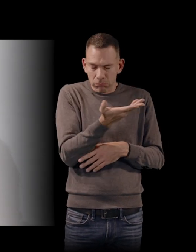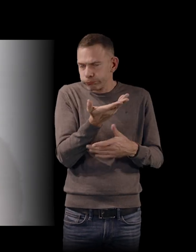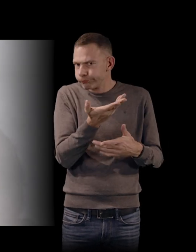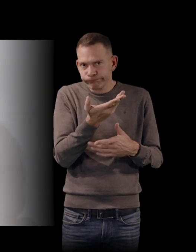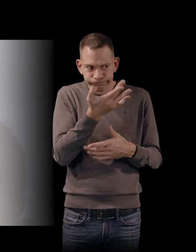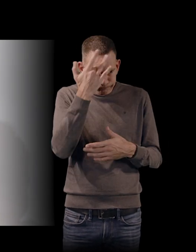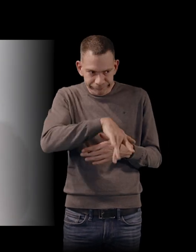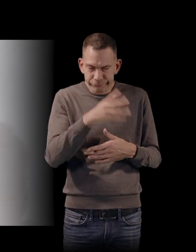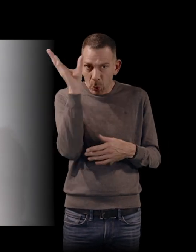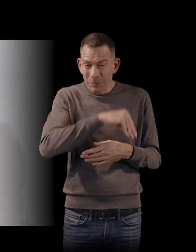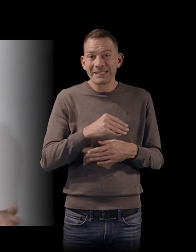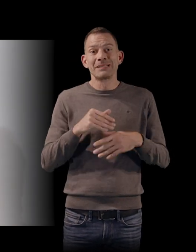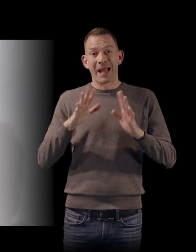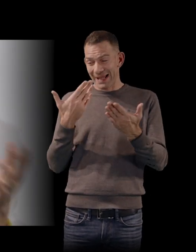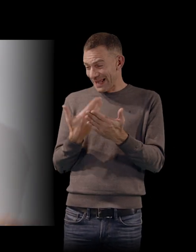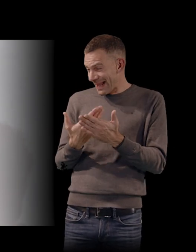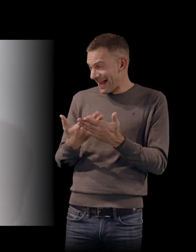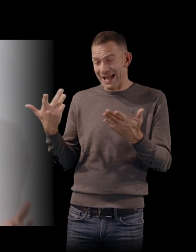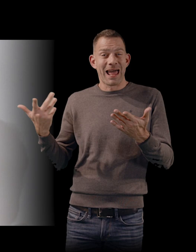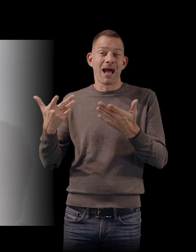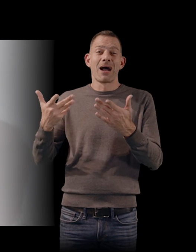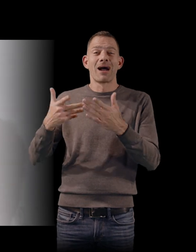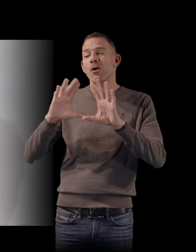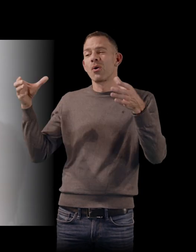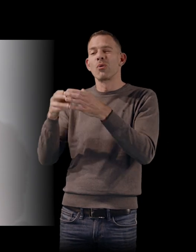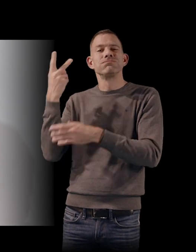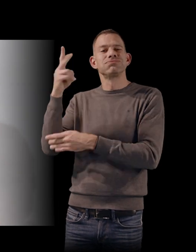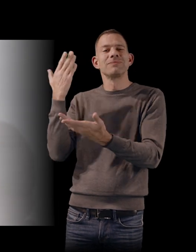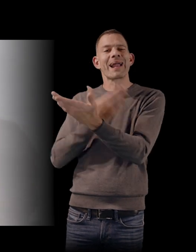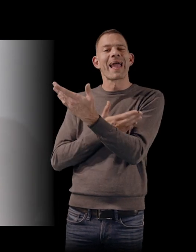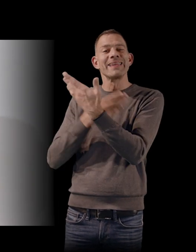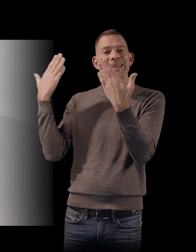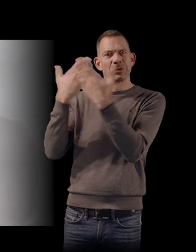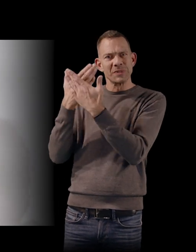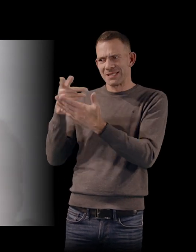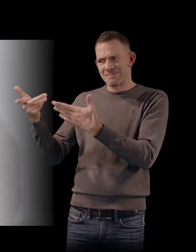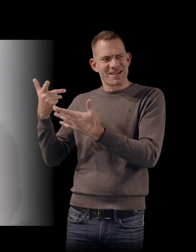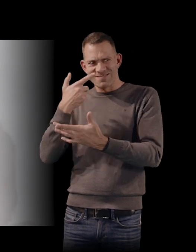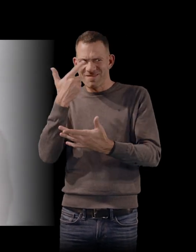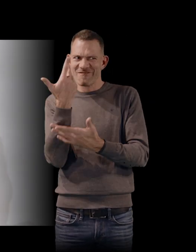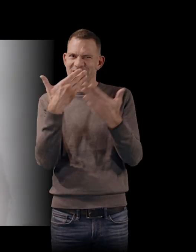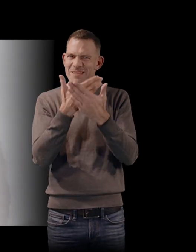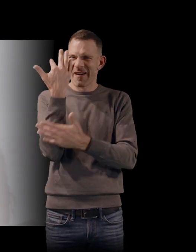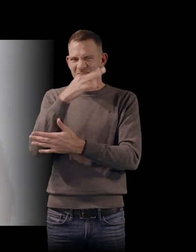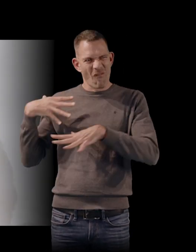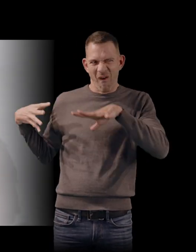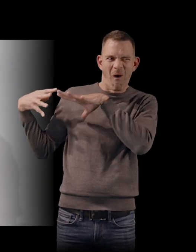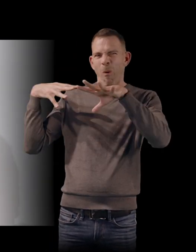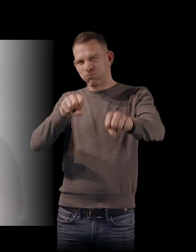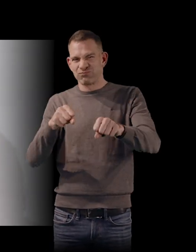alors que Truffaut et Godard et la bande des cahiers du cinéma pensaient vraiment prendre d'assaut le cinéma français et triompher à Cannes, c